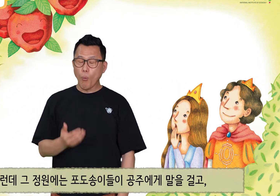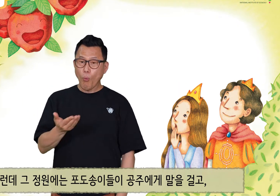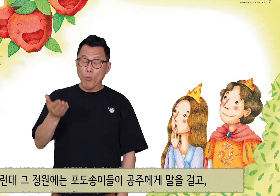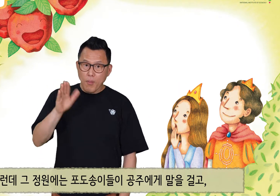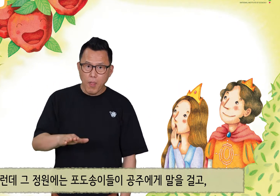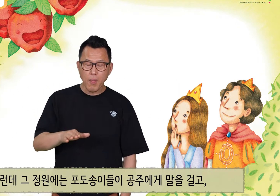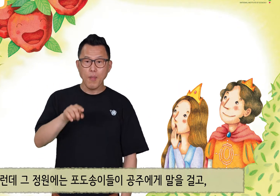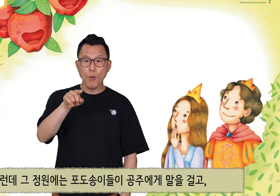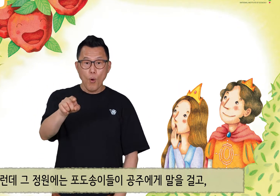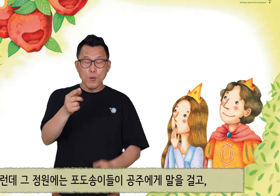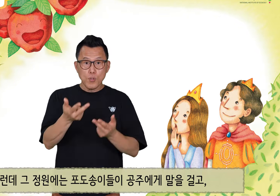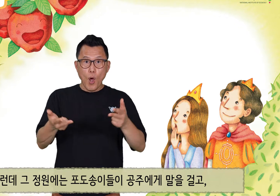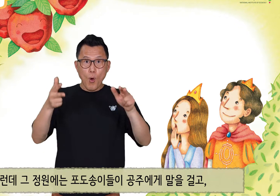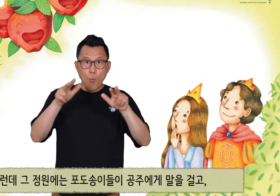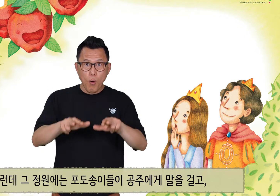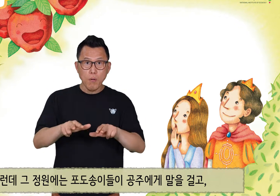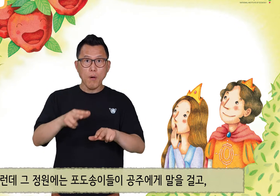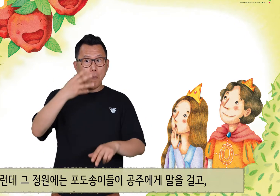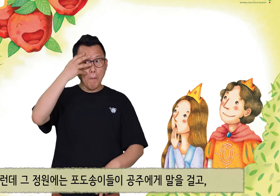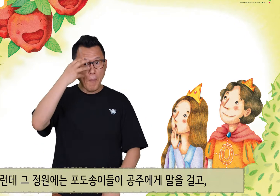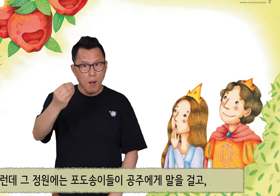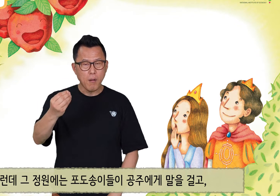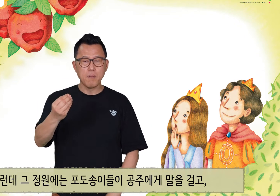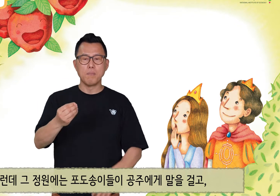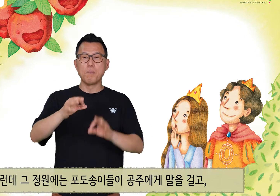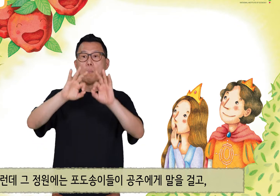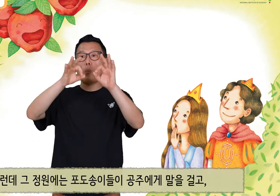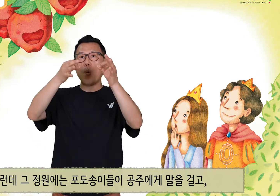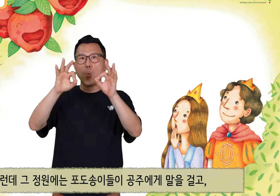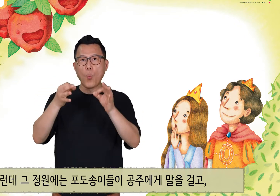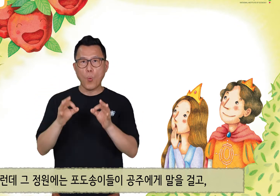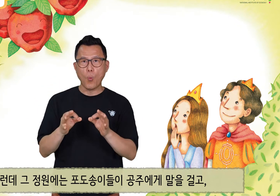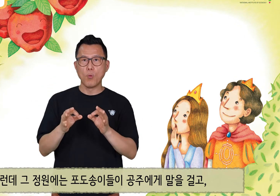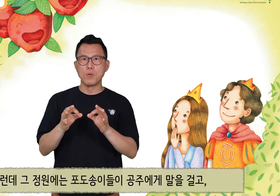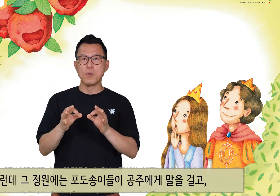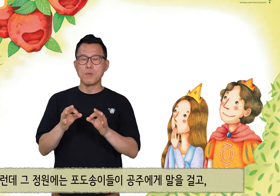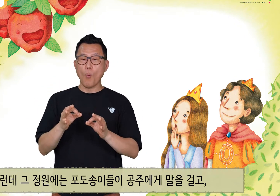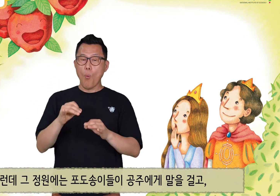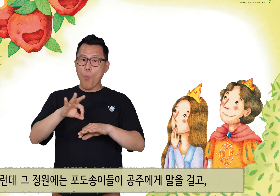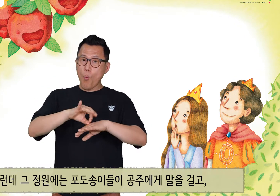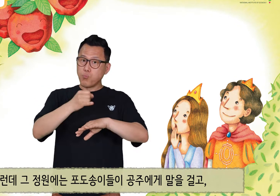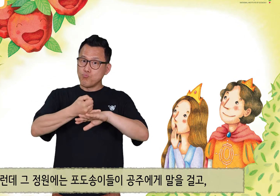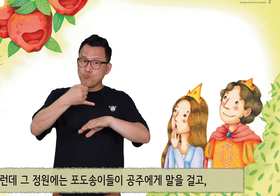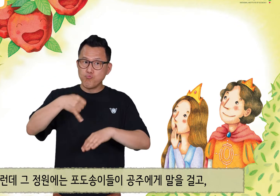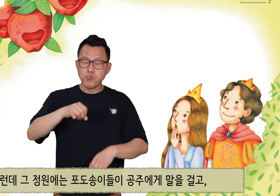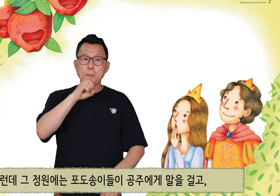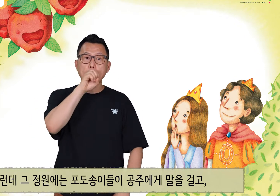그런데 그 정원에는 포도송이들이 공주에게 말을 걸고